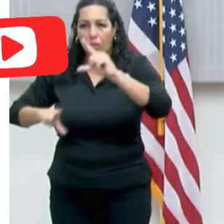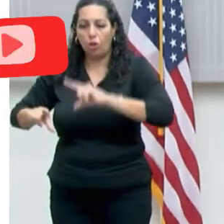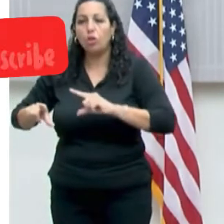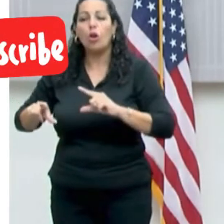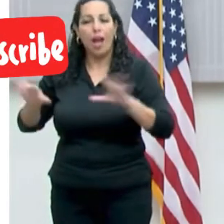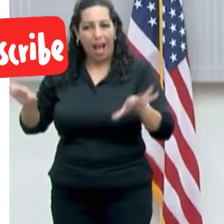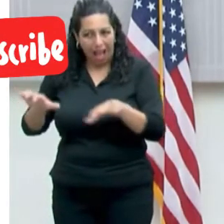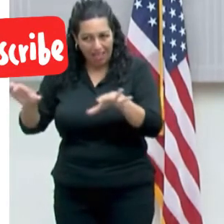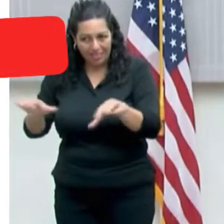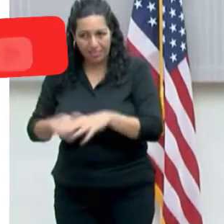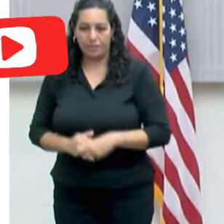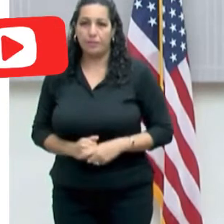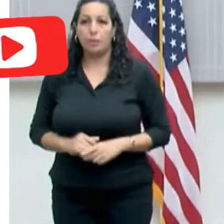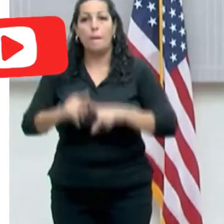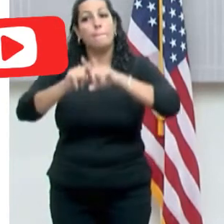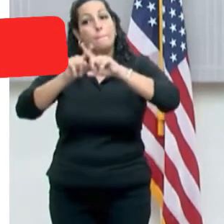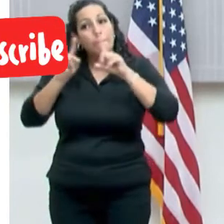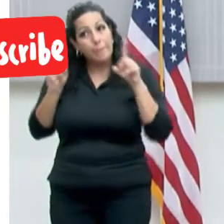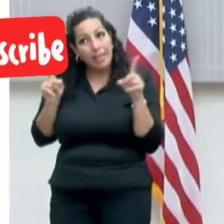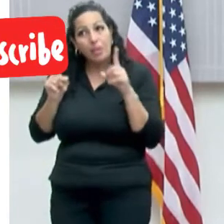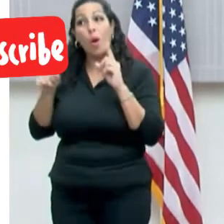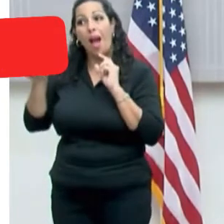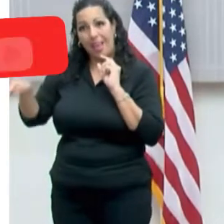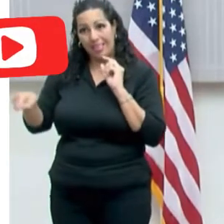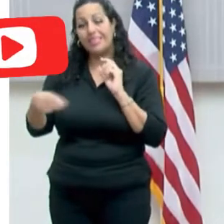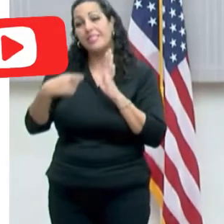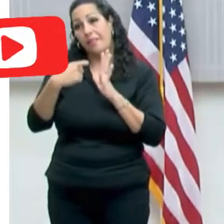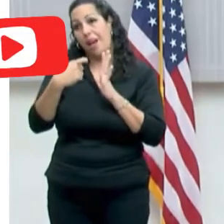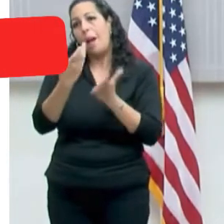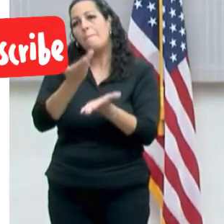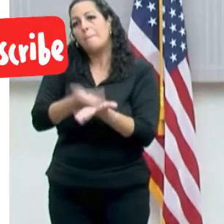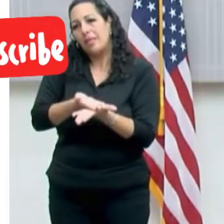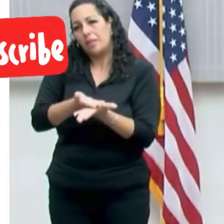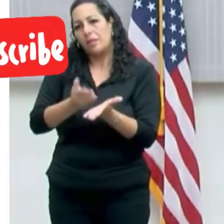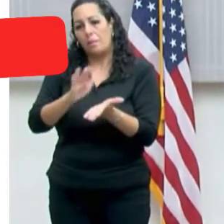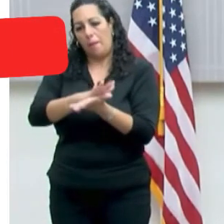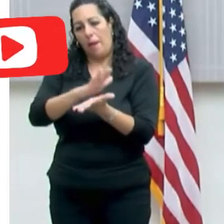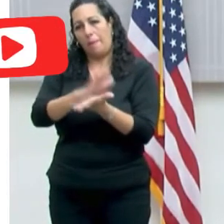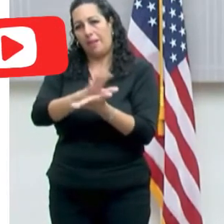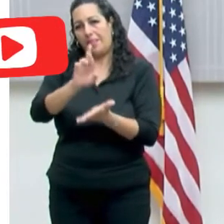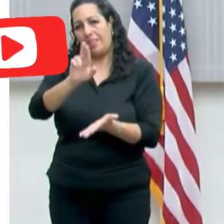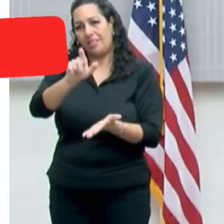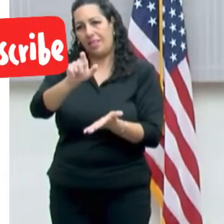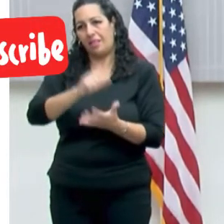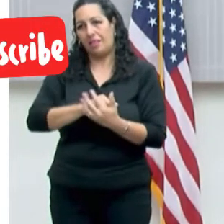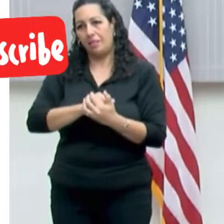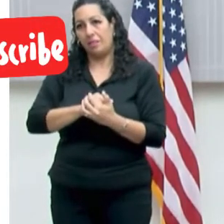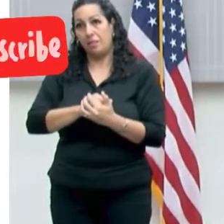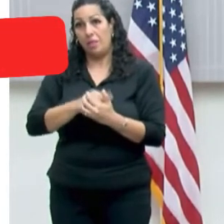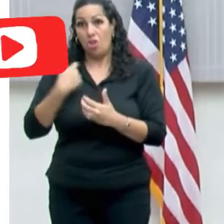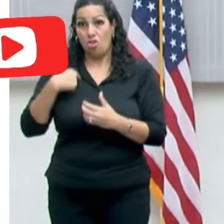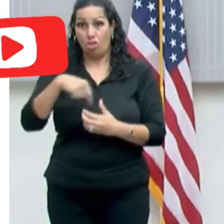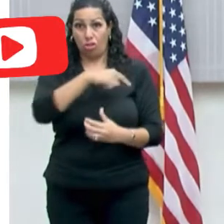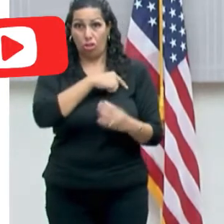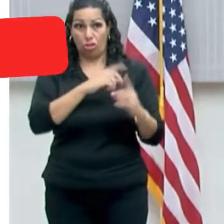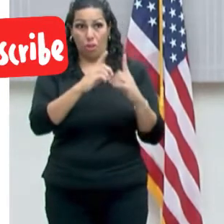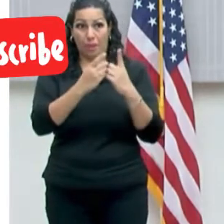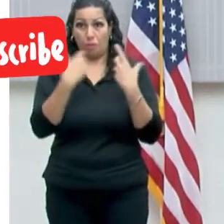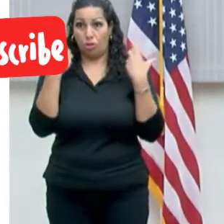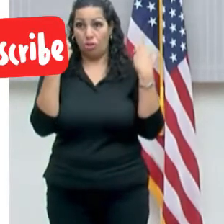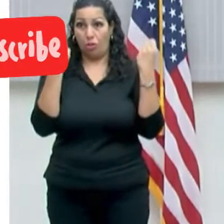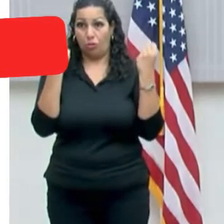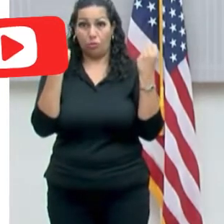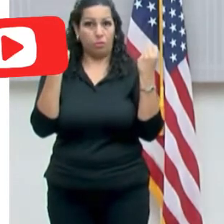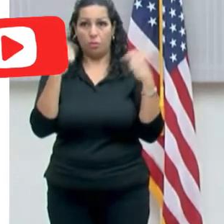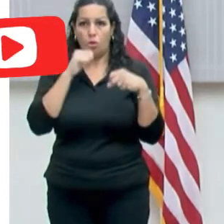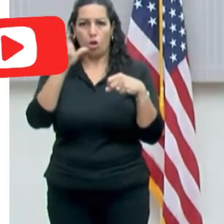Pero, como dice el señor gobernador, en esos laboratorios privados siempre te van a pedir una orden. En los lugares del Departamento de Salud, no. Las personas pueden